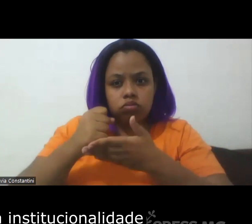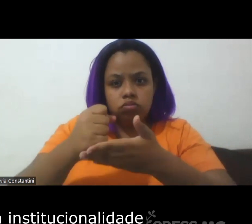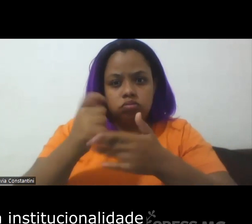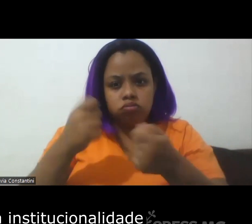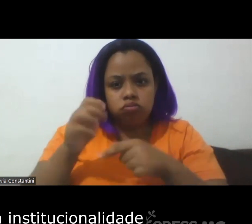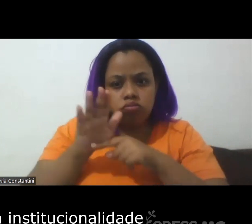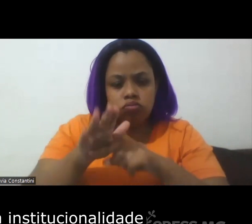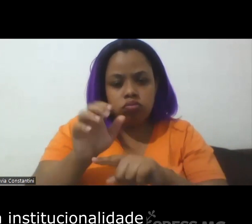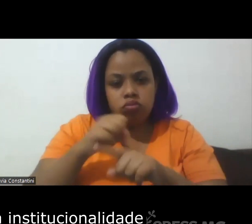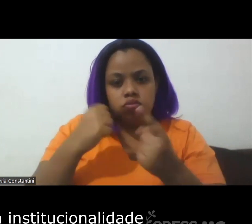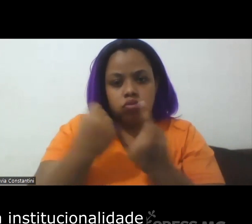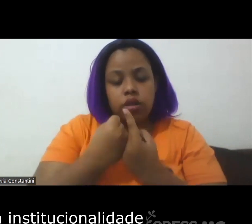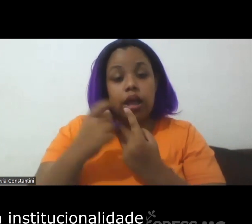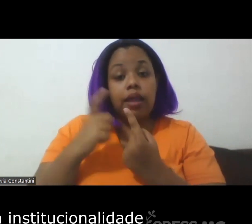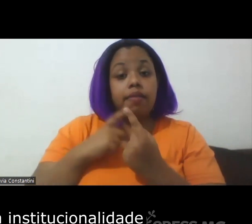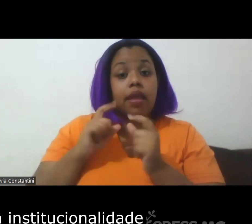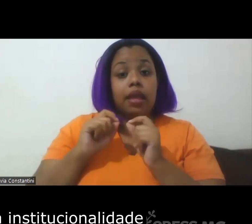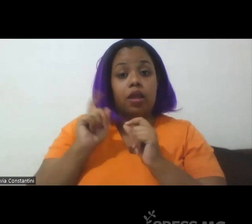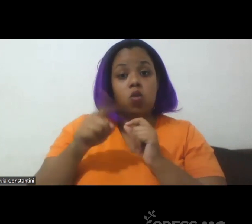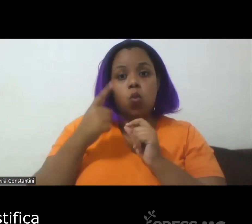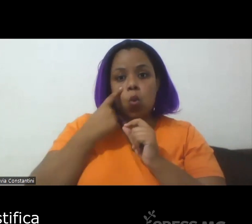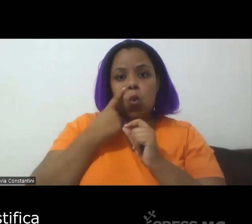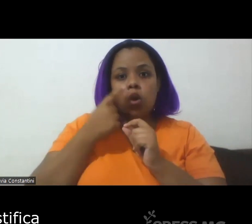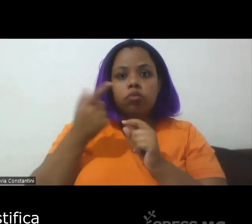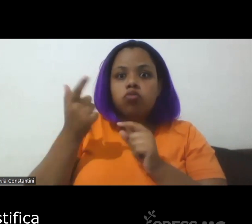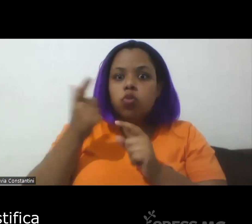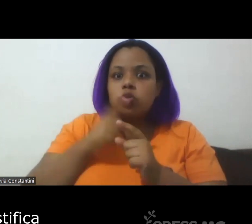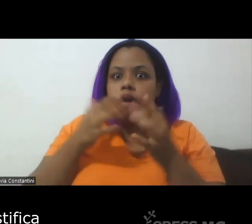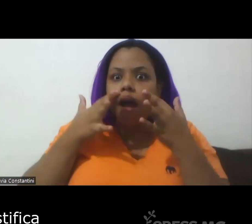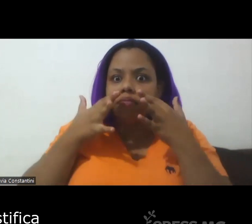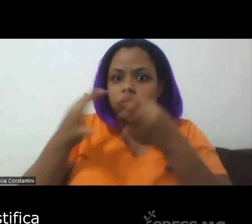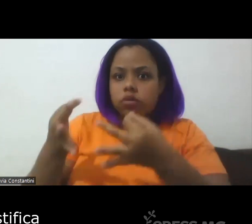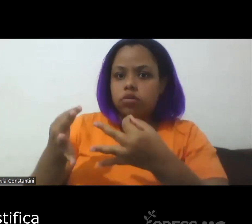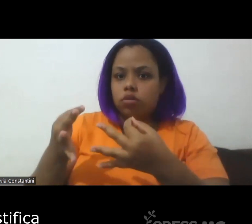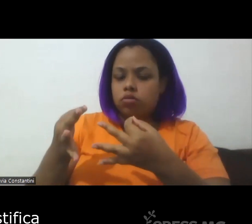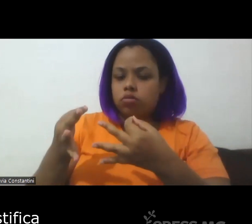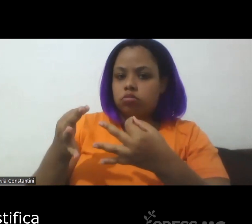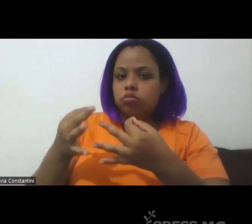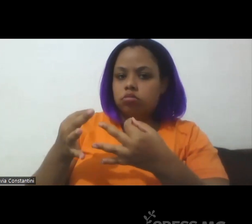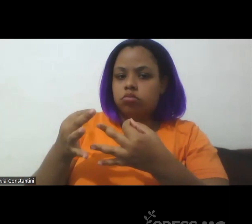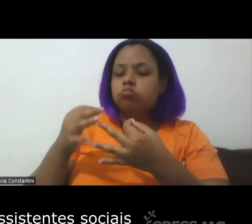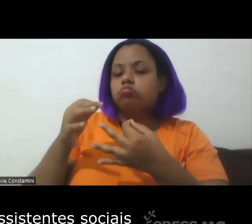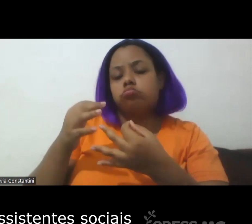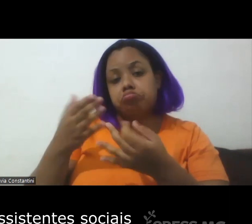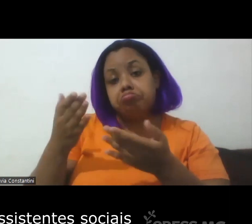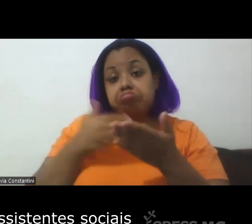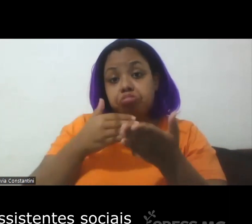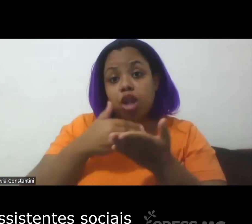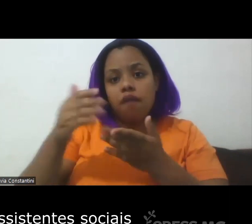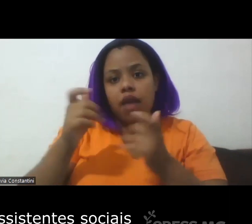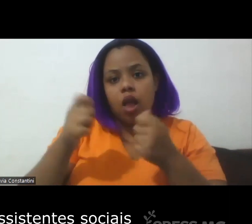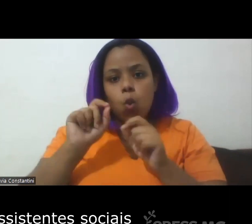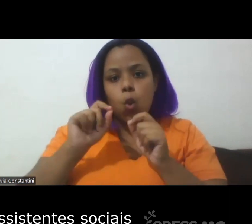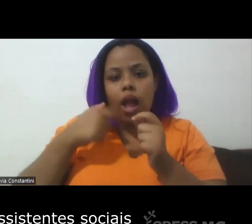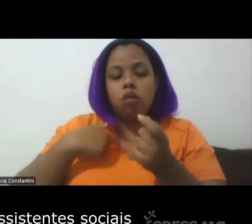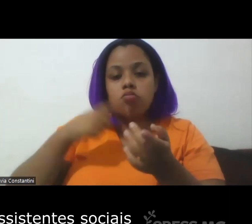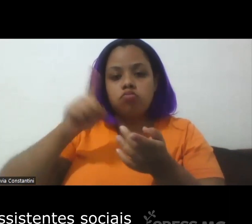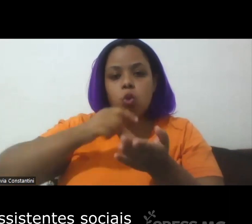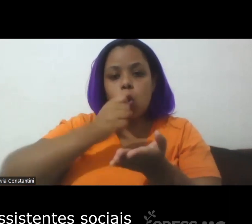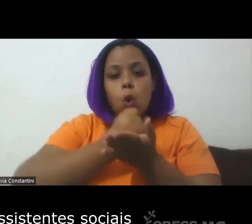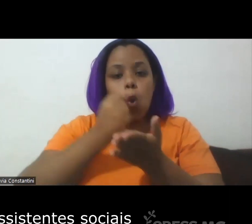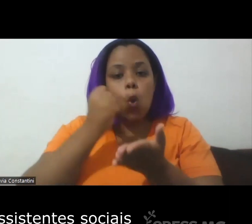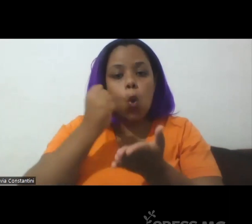certa institucionalidade, isso justifica a contratação de